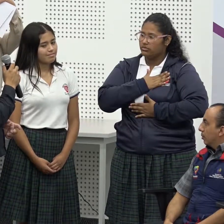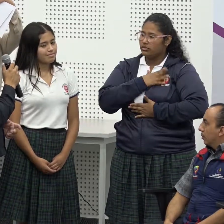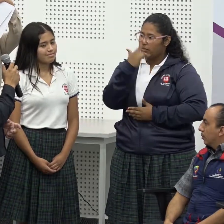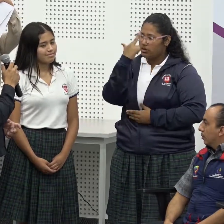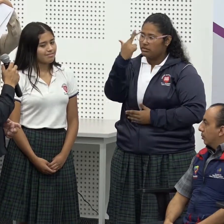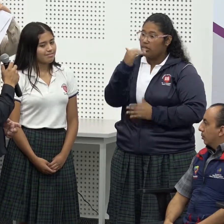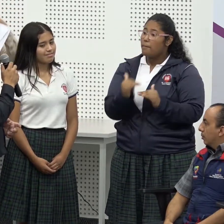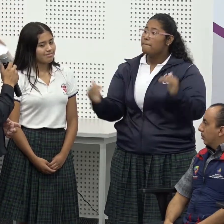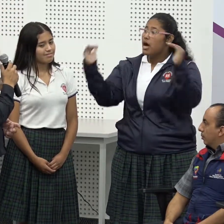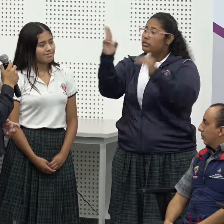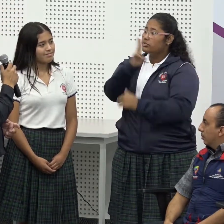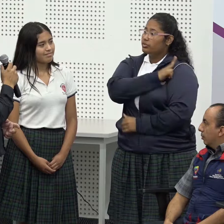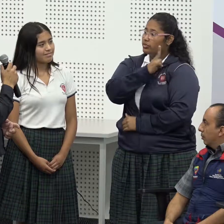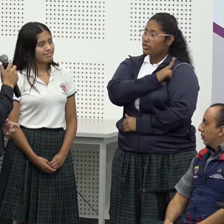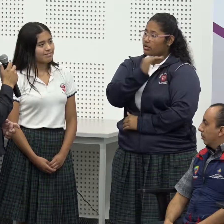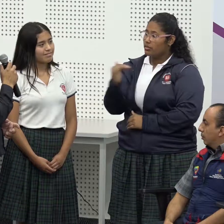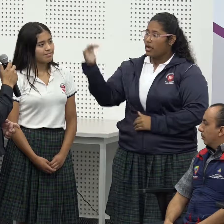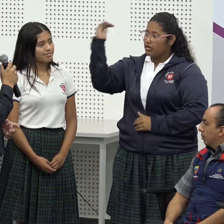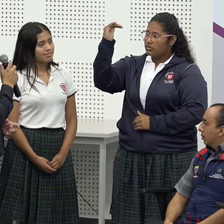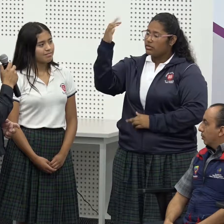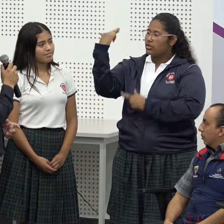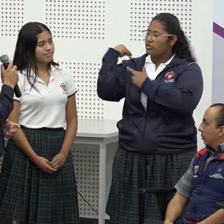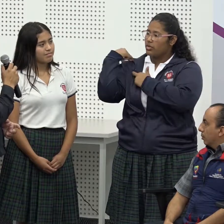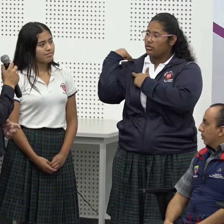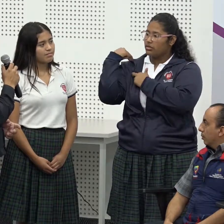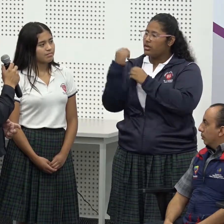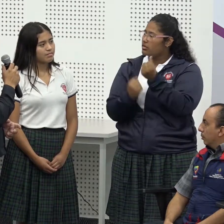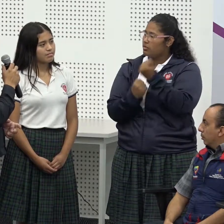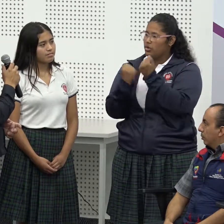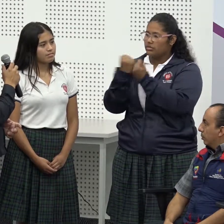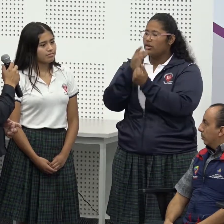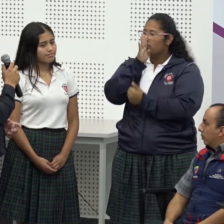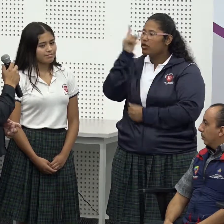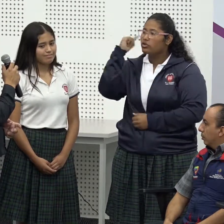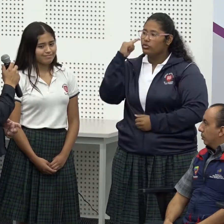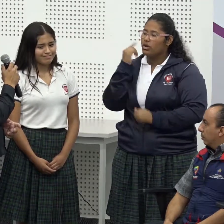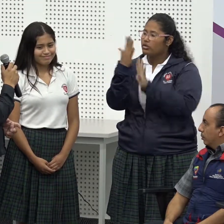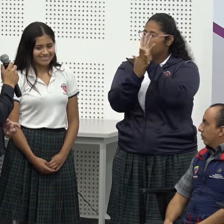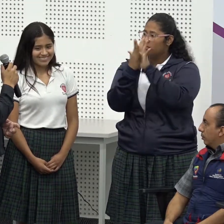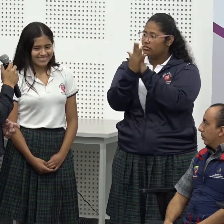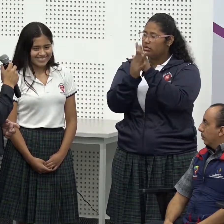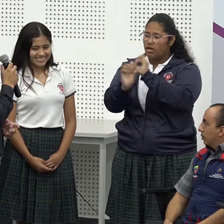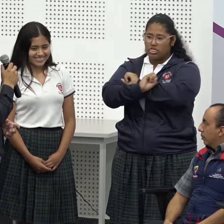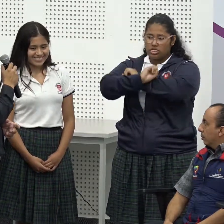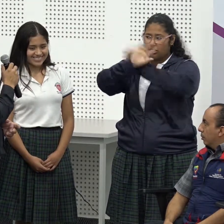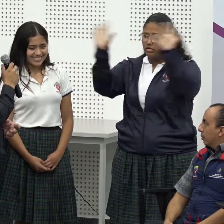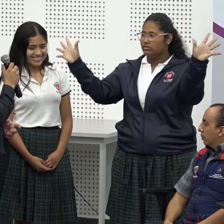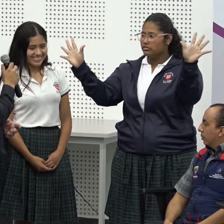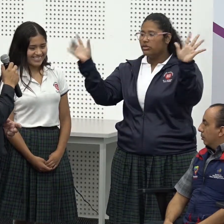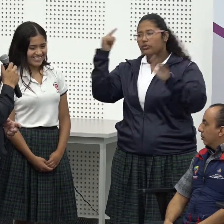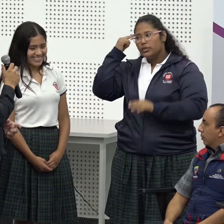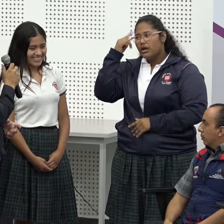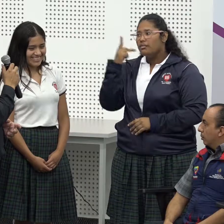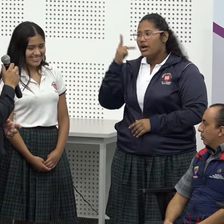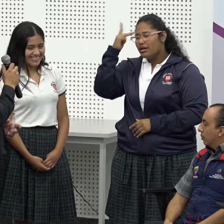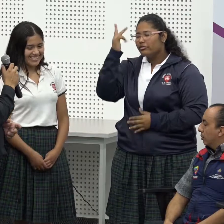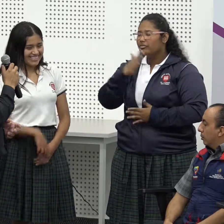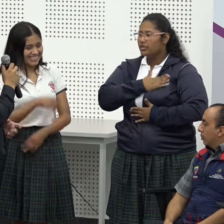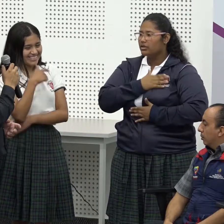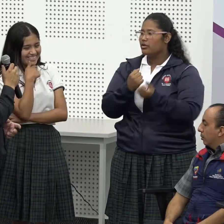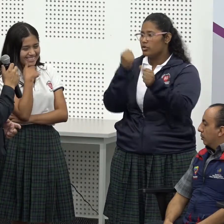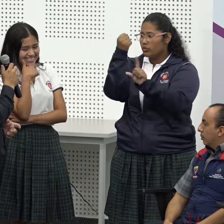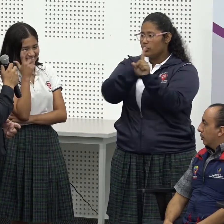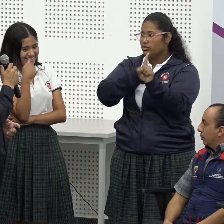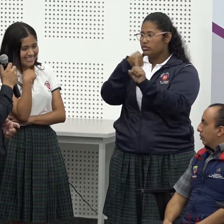involucrar no dejar el odio sino sentirnos importantes y en la educación superior es importante ¿no? saber todos el